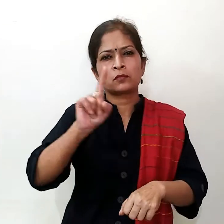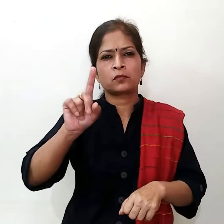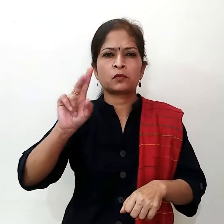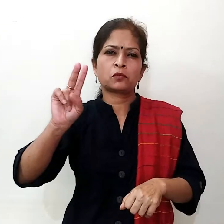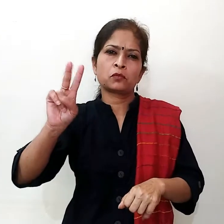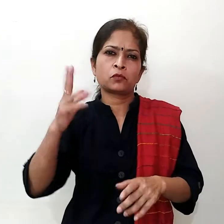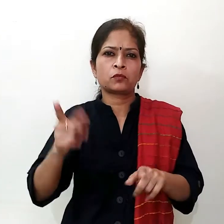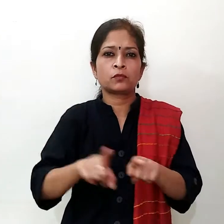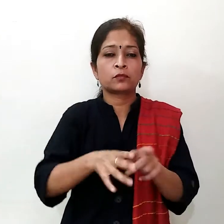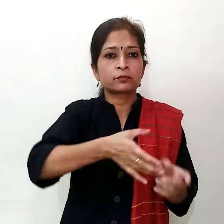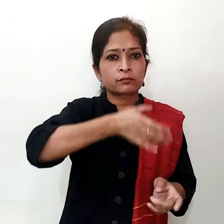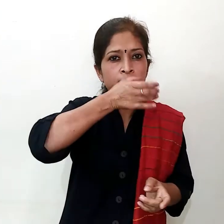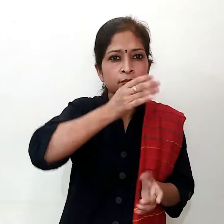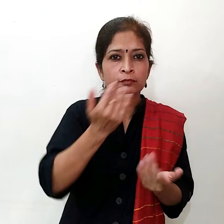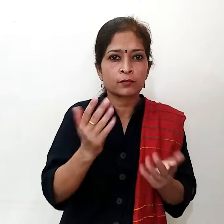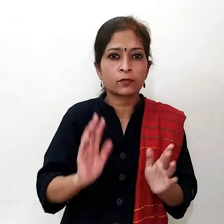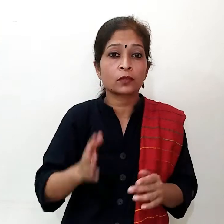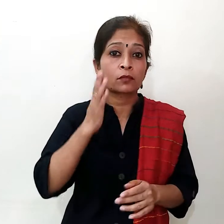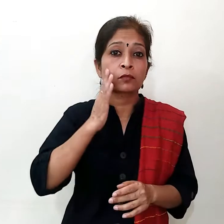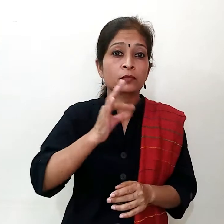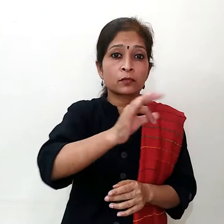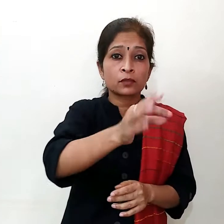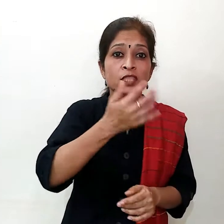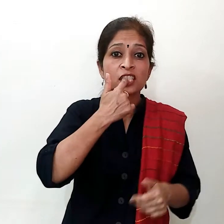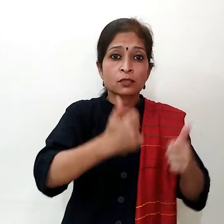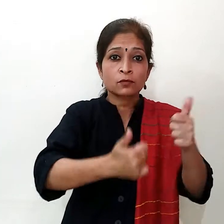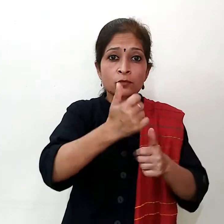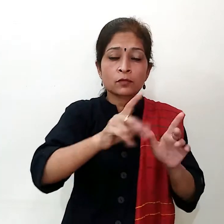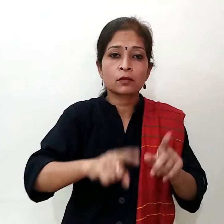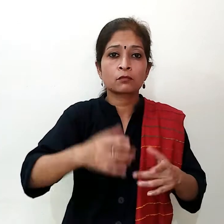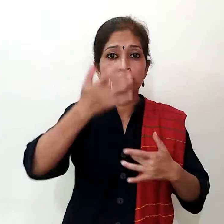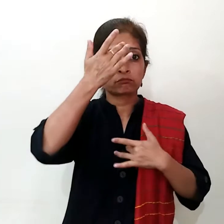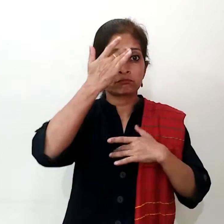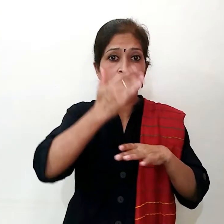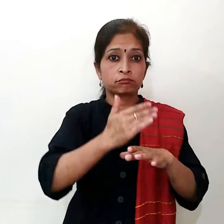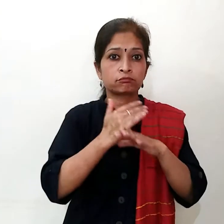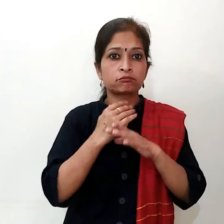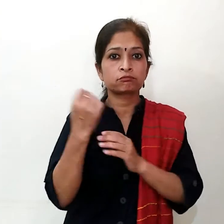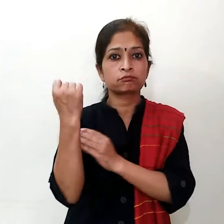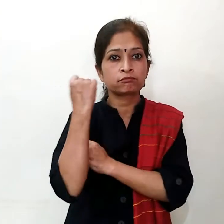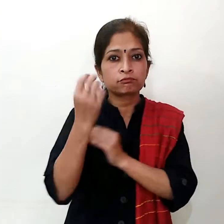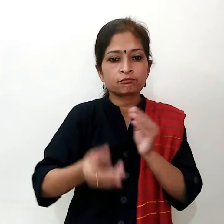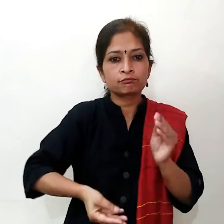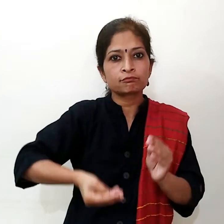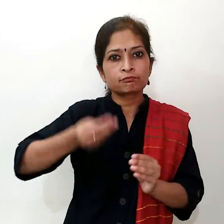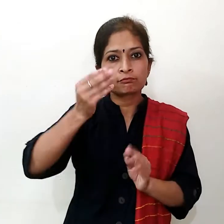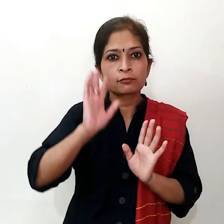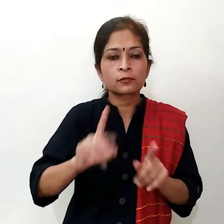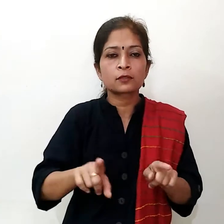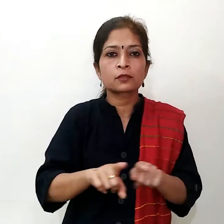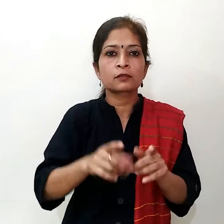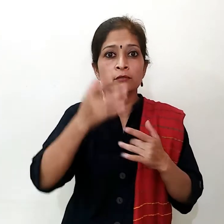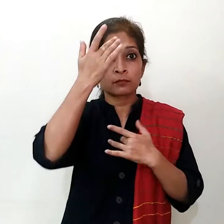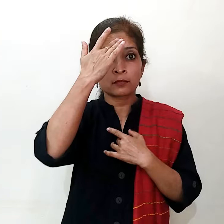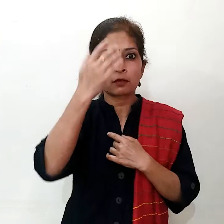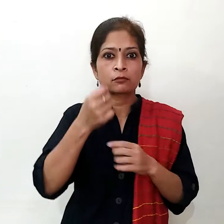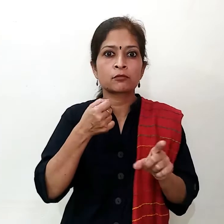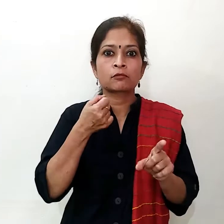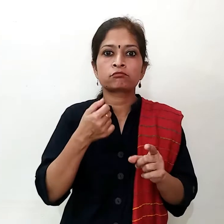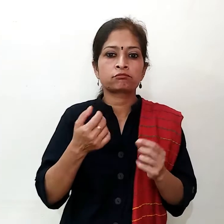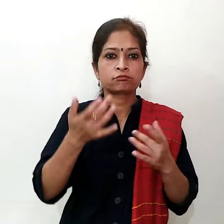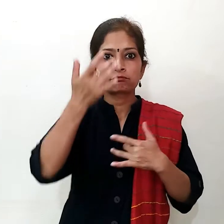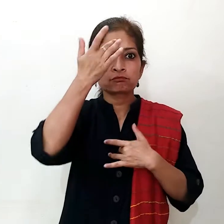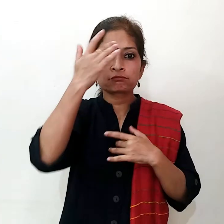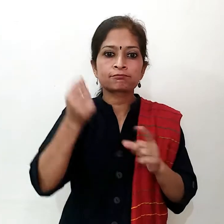दो वार इसका सेवन कर सकते हैं हल्दी वाना दूर हमारी शरीम की प्रतिरक्षपढणाली को बढ़ाता है जिससे हमारे शरीम में